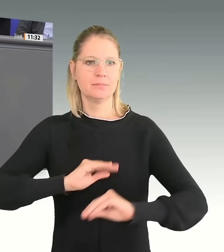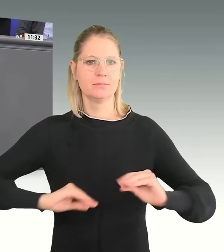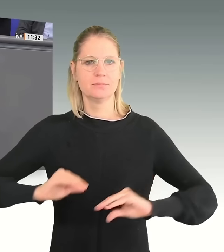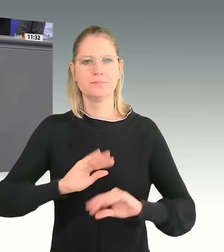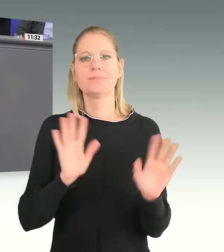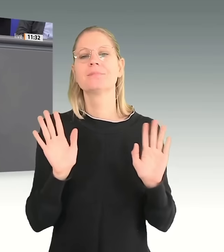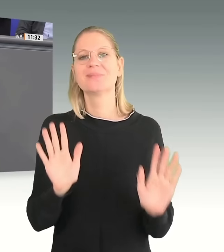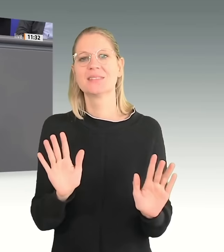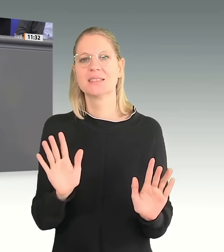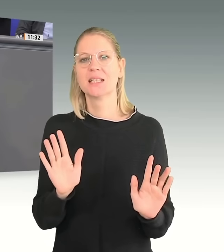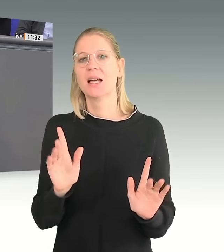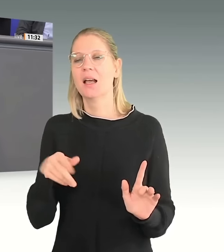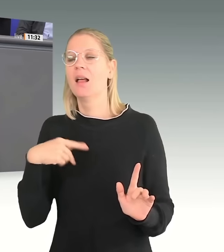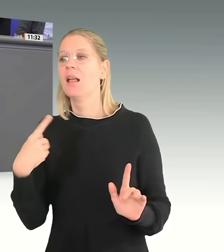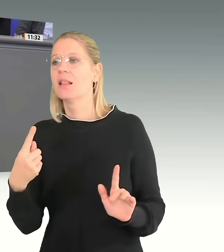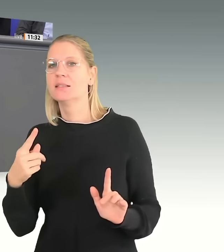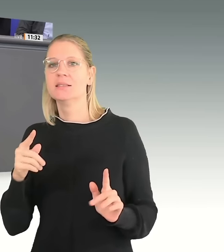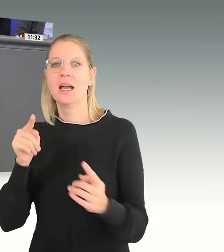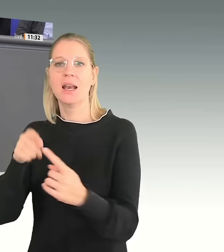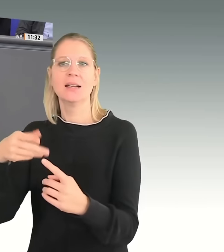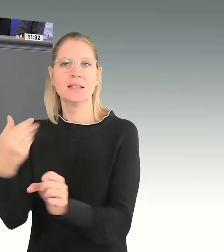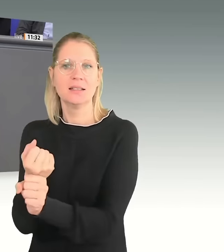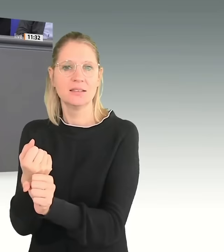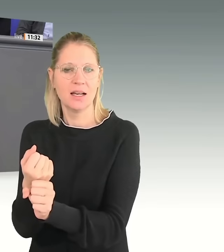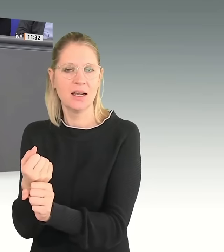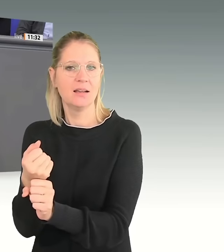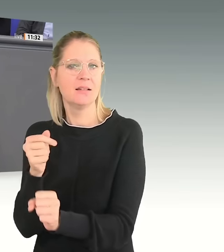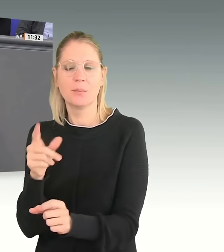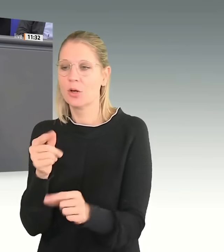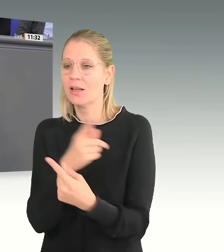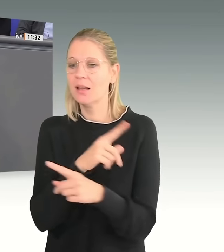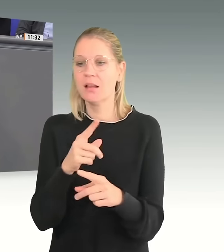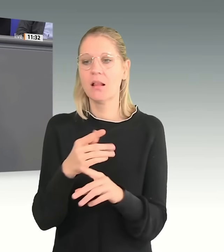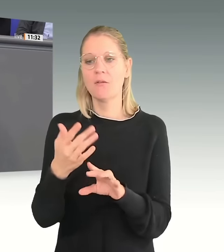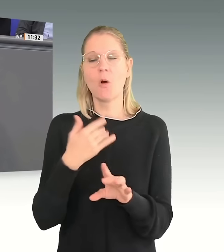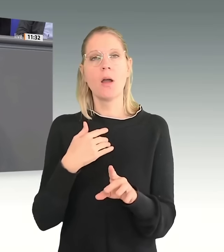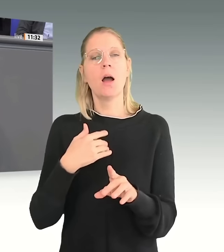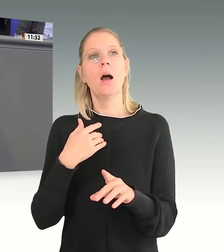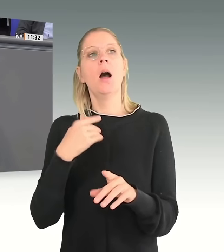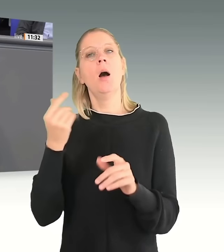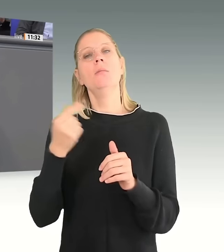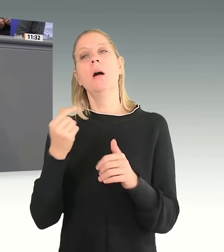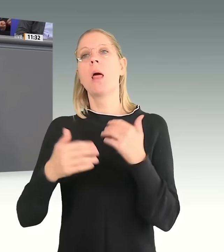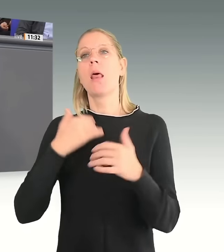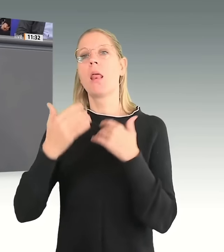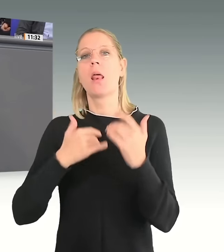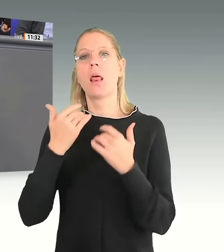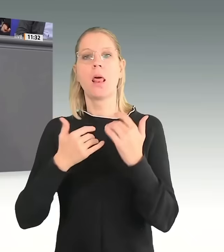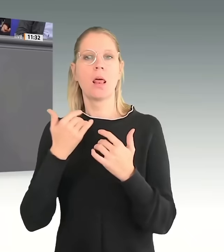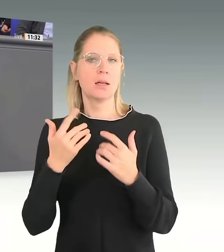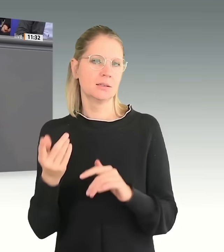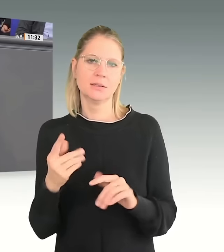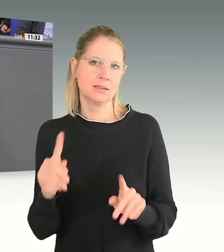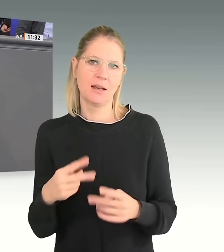Das Erreichte zählt und nicht nur eben das, was angekündigt worden ist. Liebe Kolleginnen und Kollegen, ich möchte auch